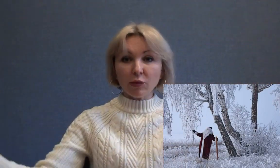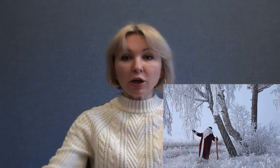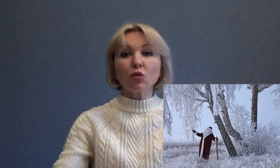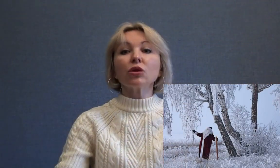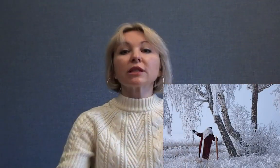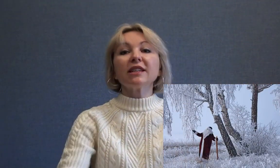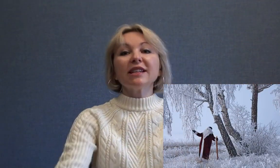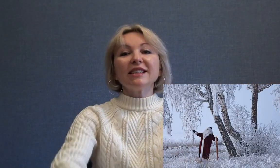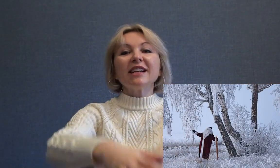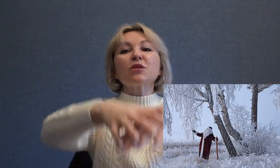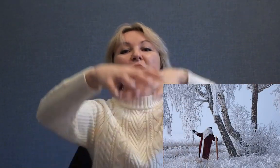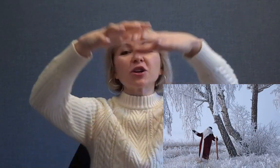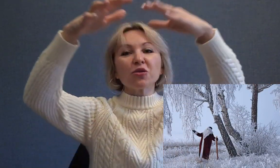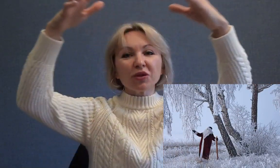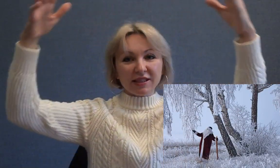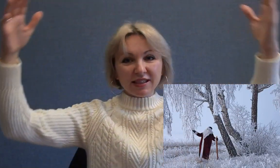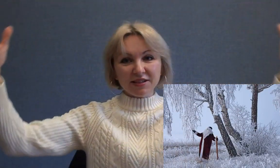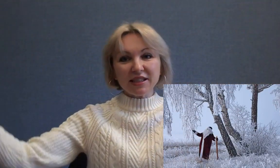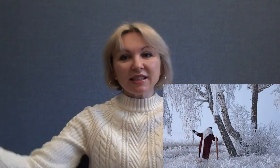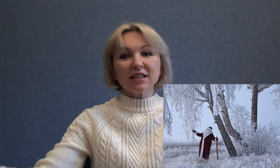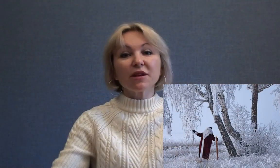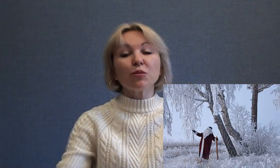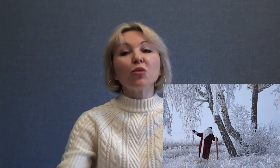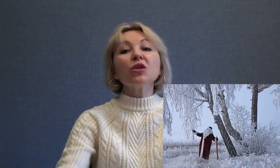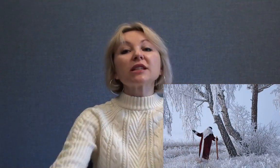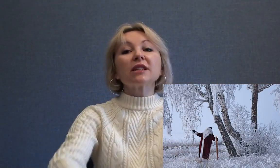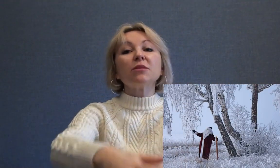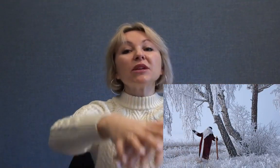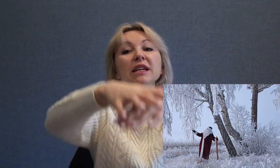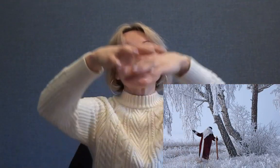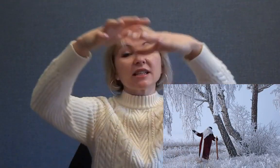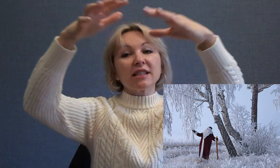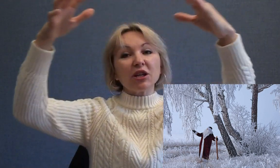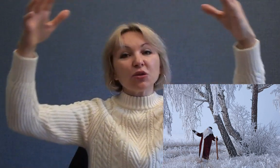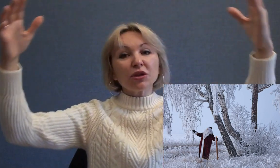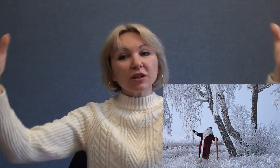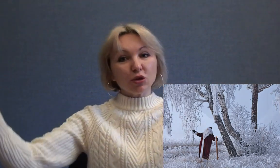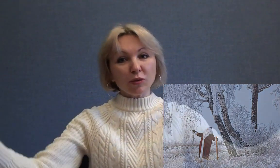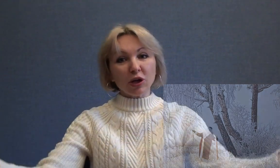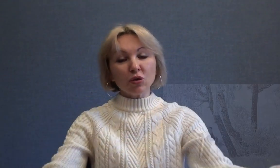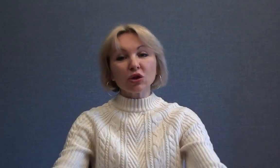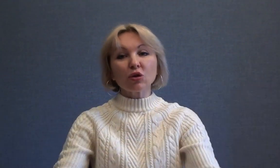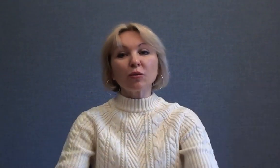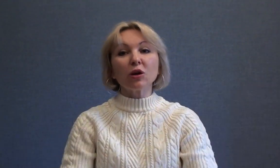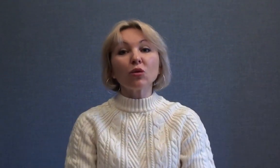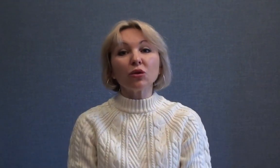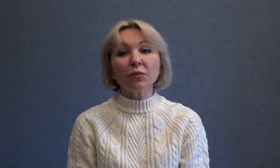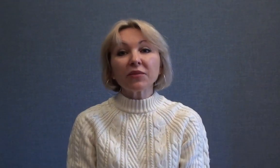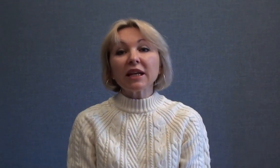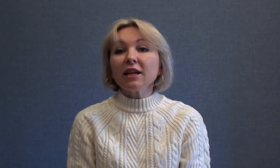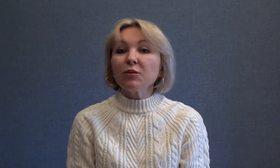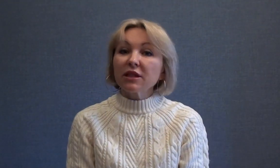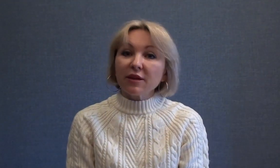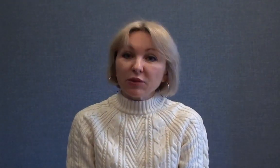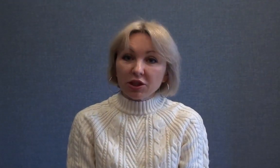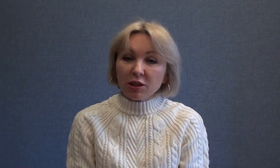мороз? Дед Мороз действительно своим посохом создаёт эту морозную погоду. Мы с вами сейчас